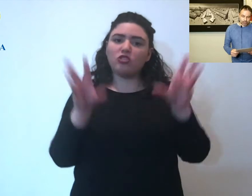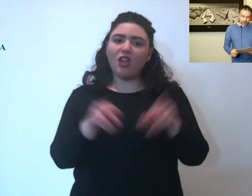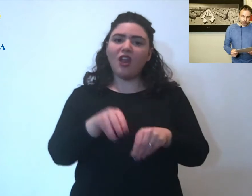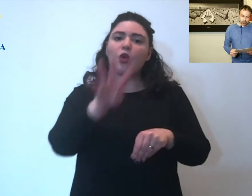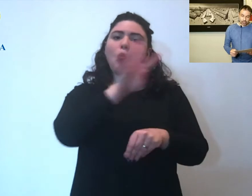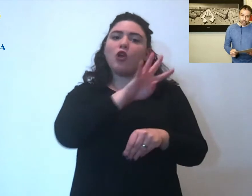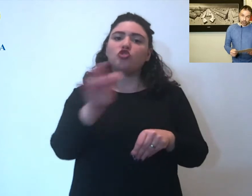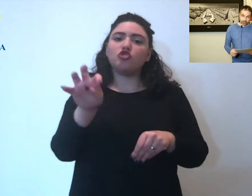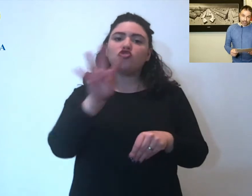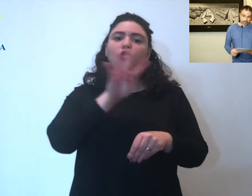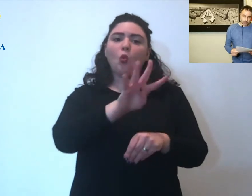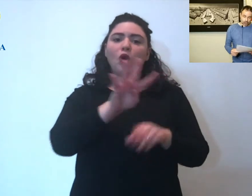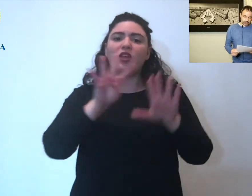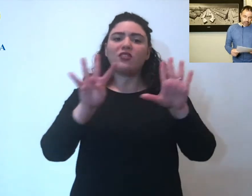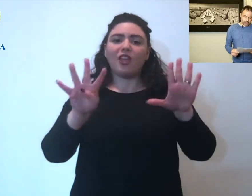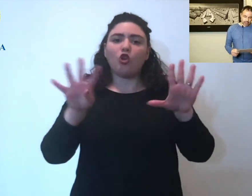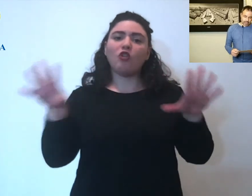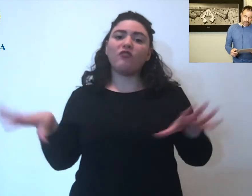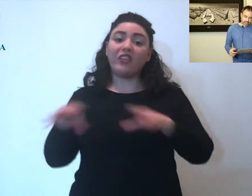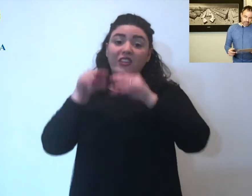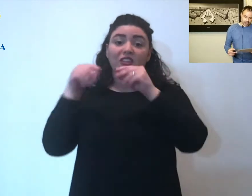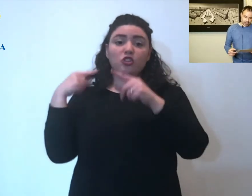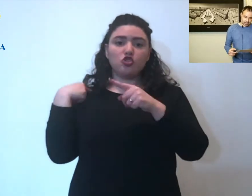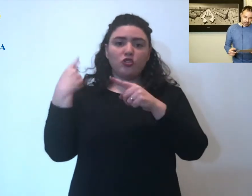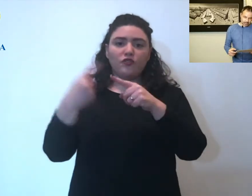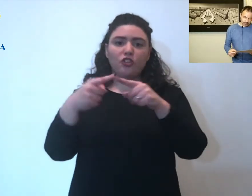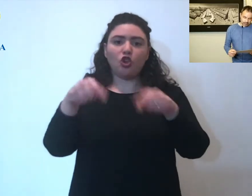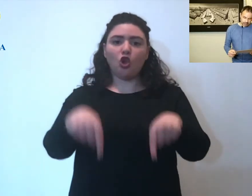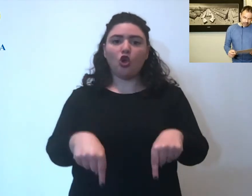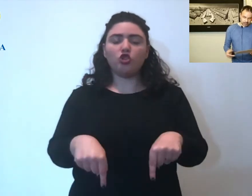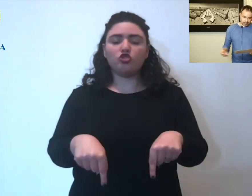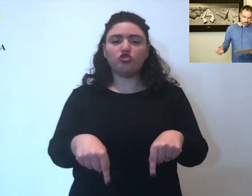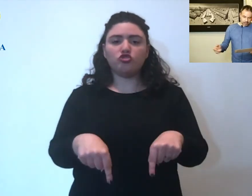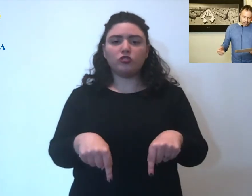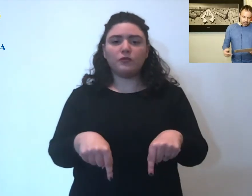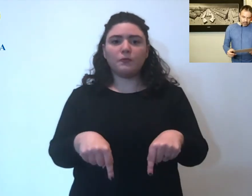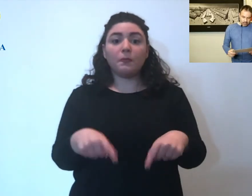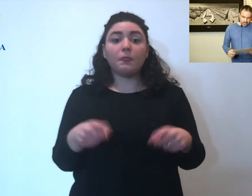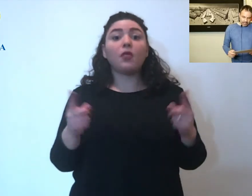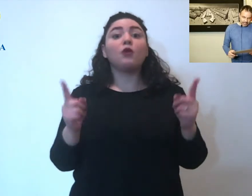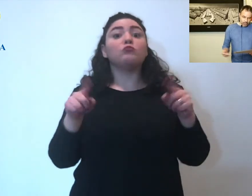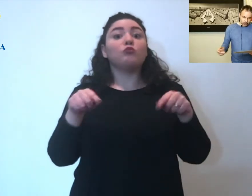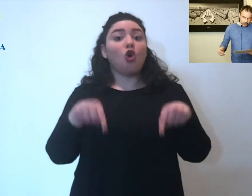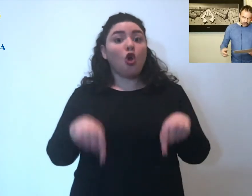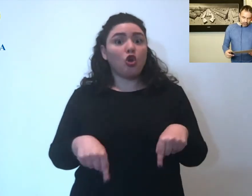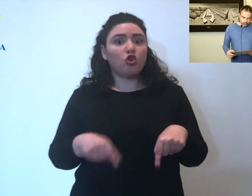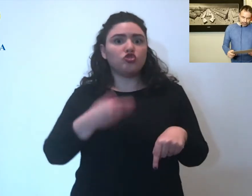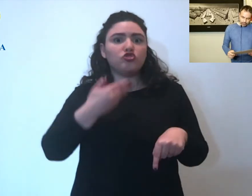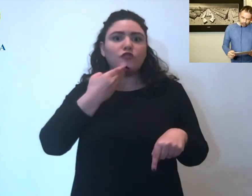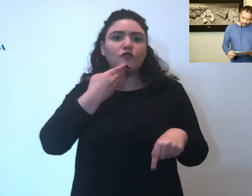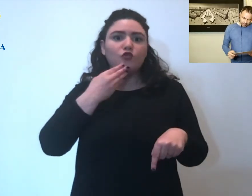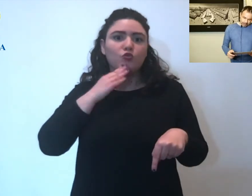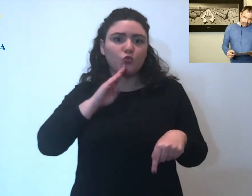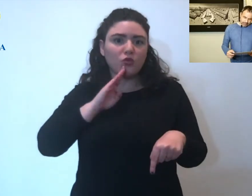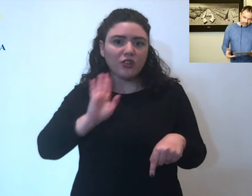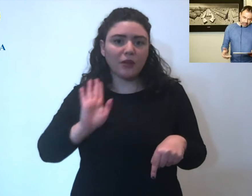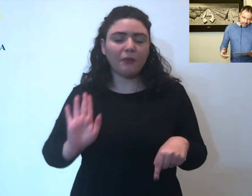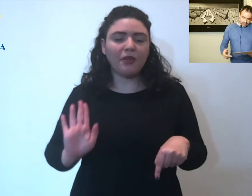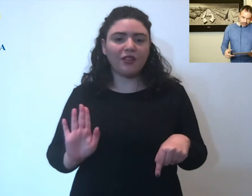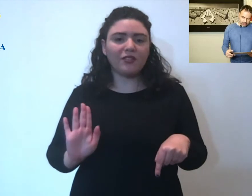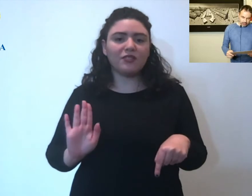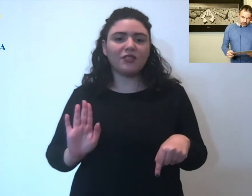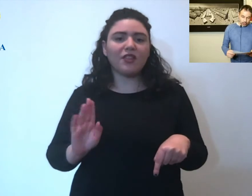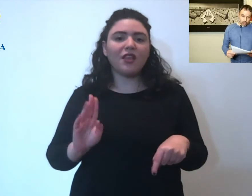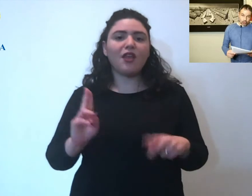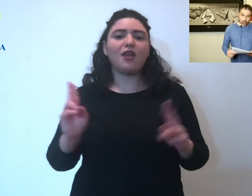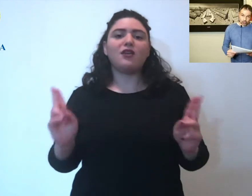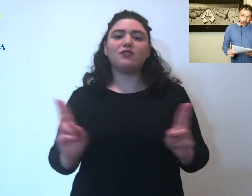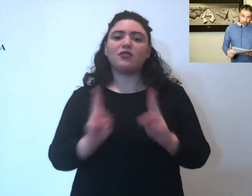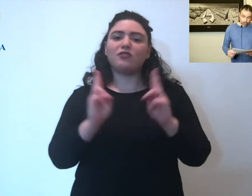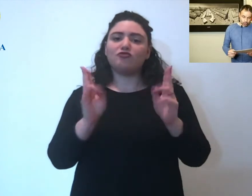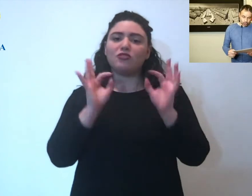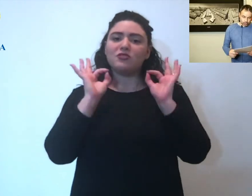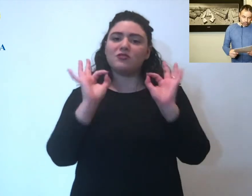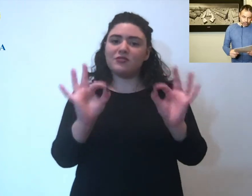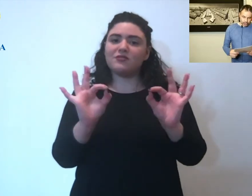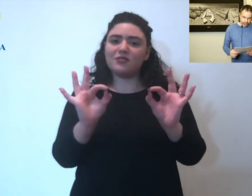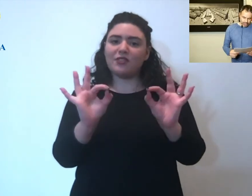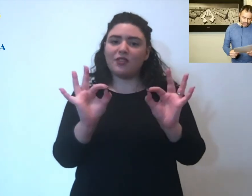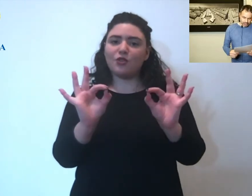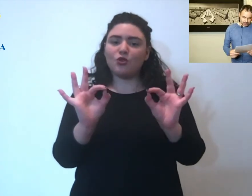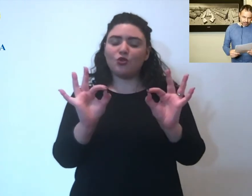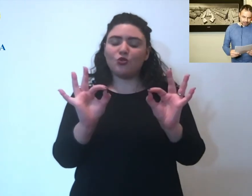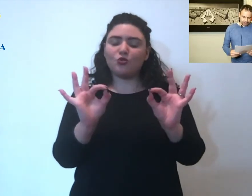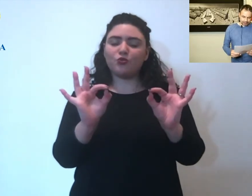quindi a 499 dall'inizio della pandemia. Anche oggi fortunatamente non ci sono